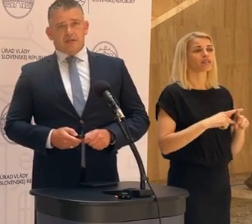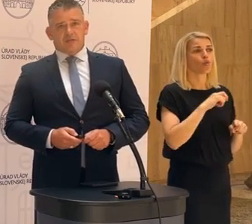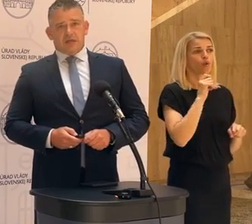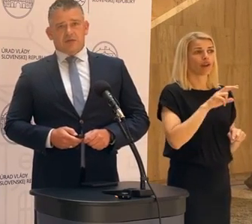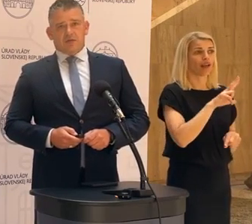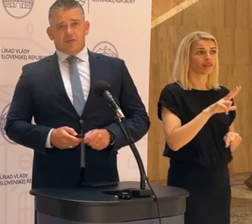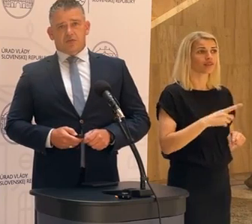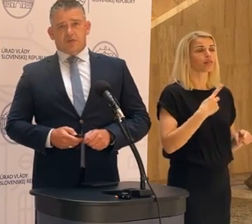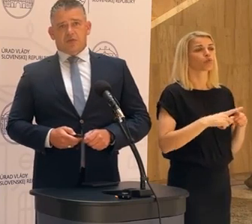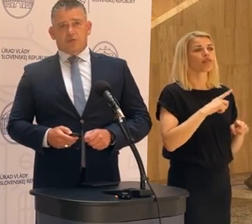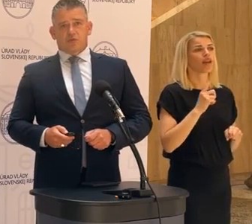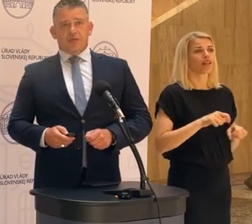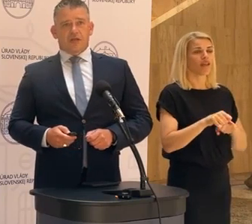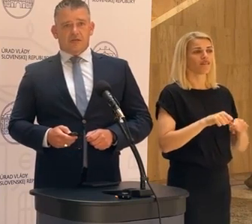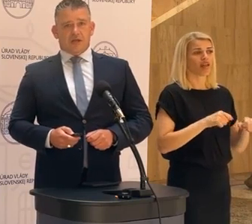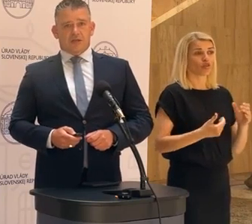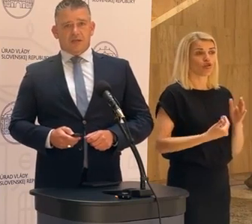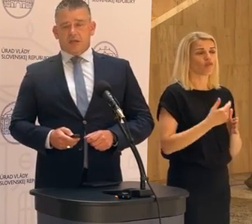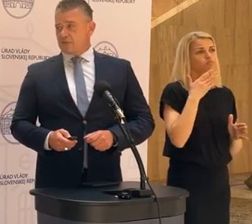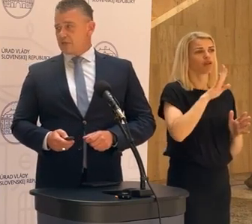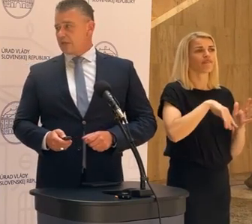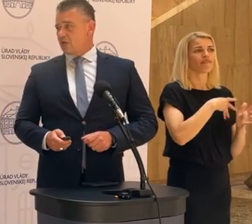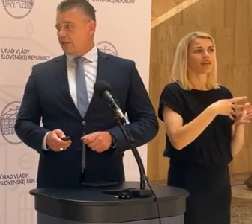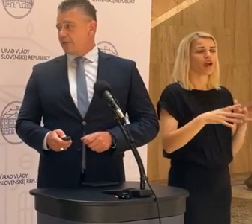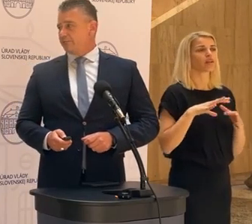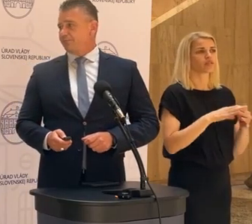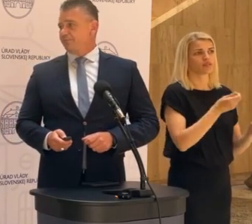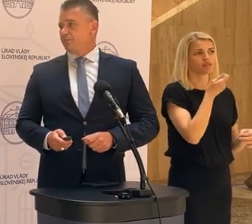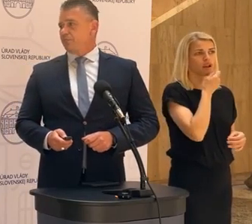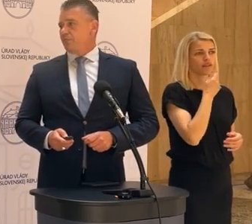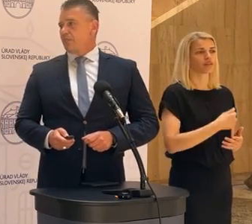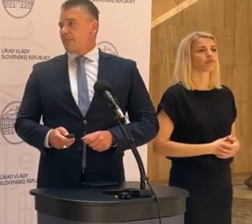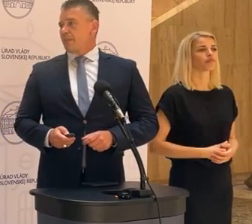nariadení vlády novom samozrejme k tomu budú výkazy aj týkajúce sa stráhovania.